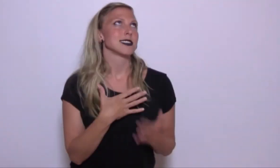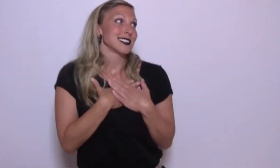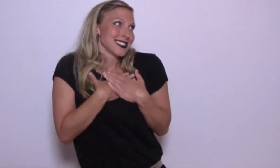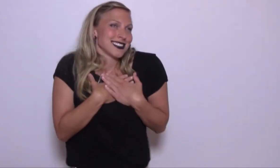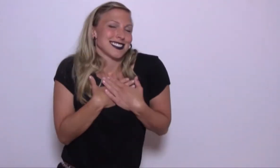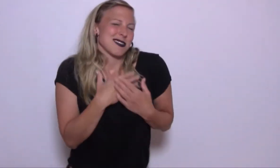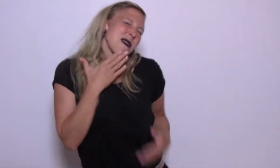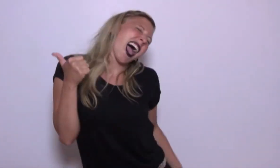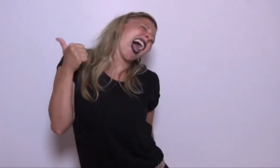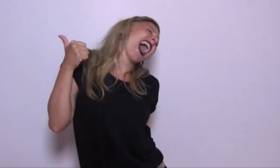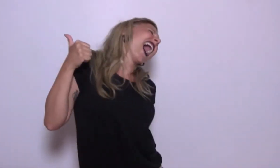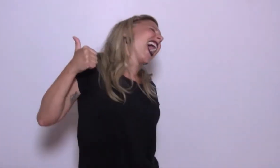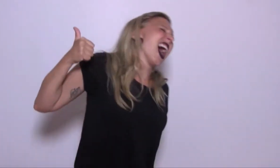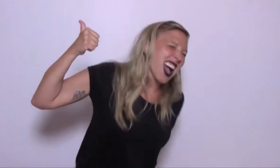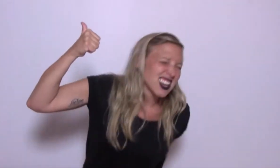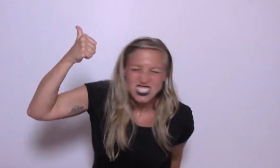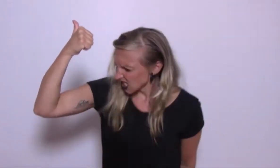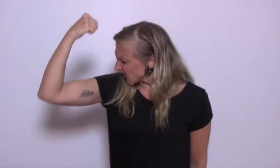jag gillar bäst